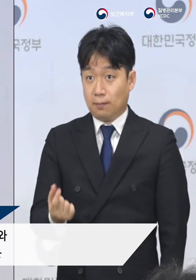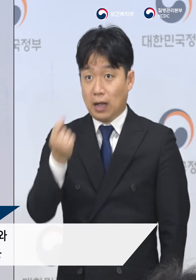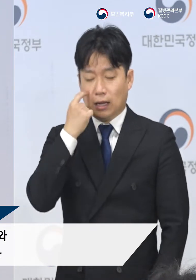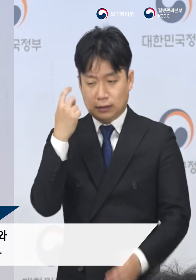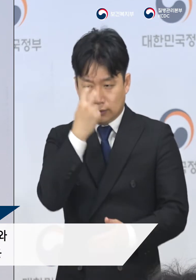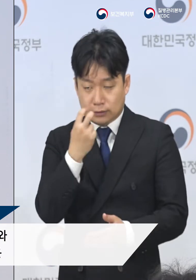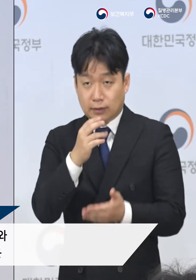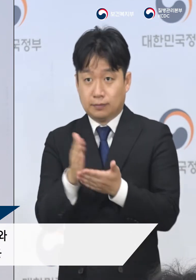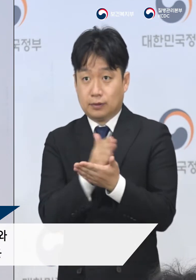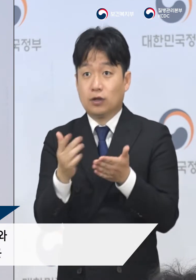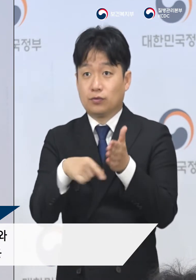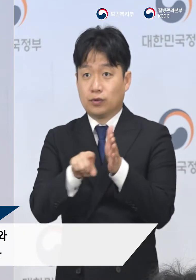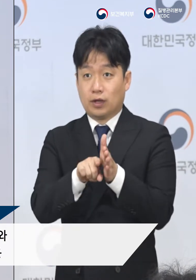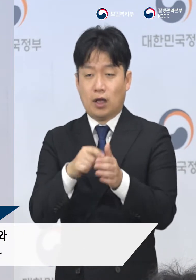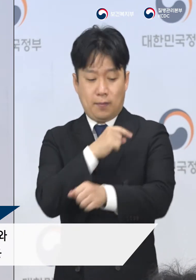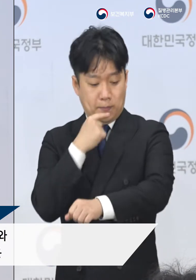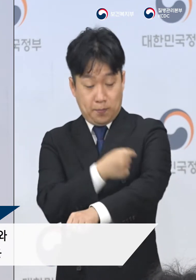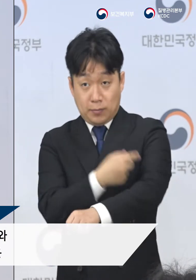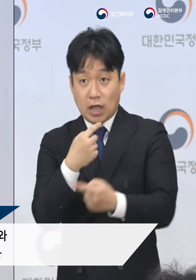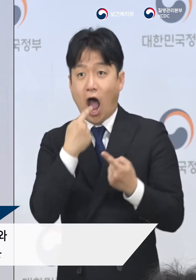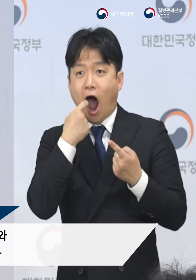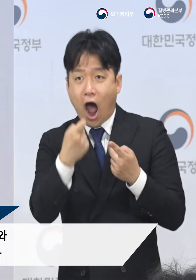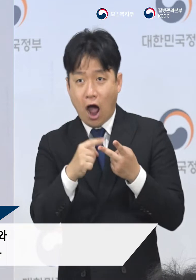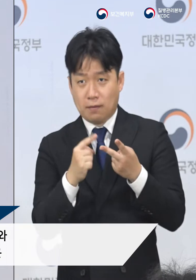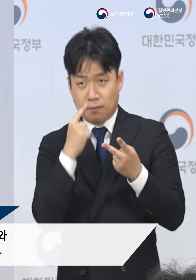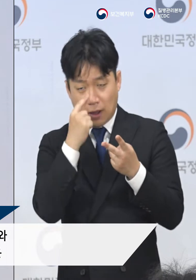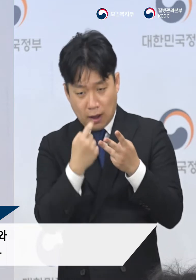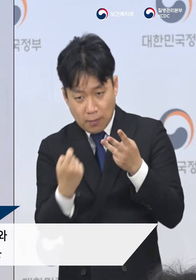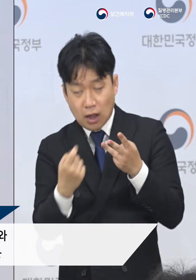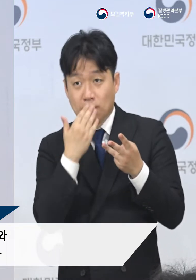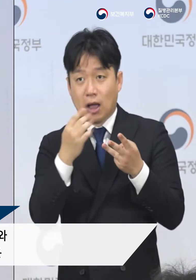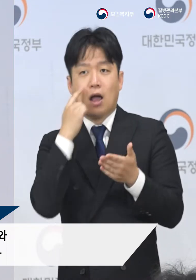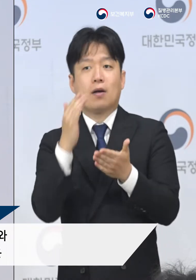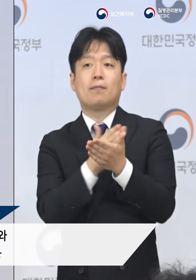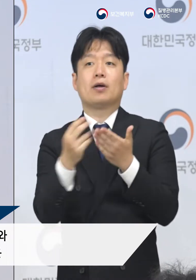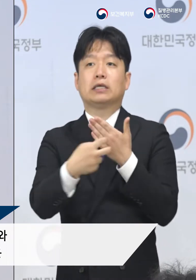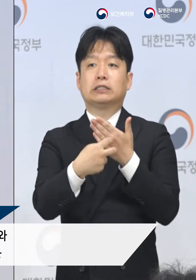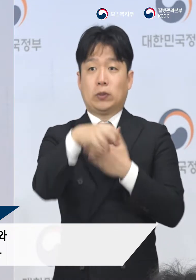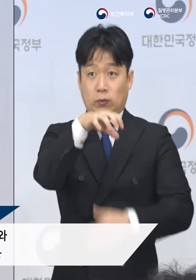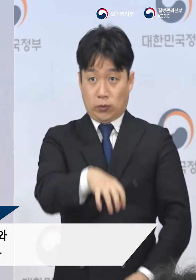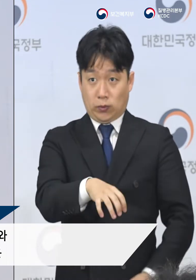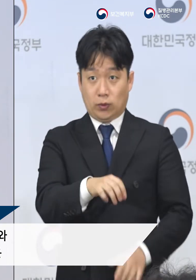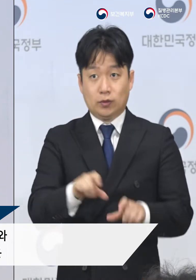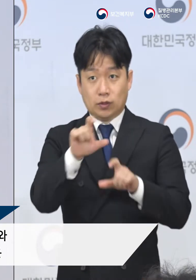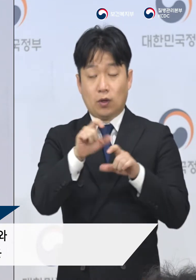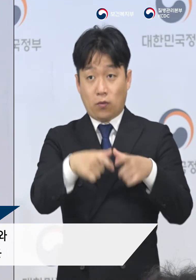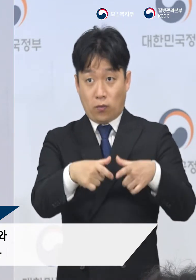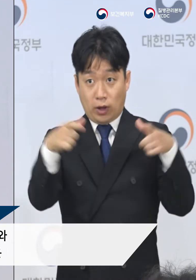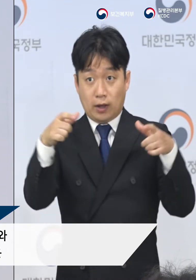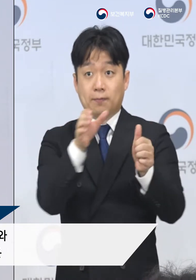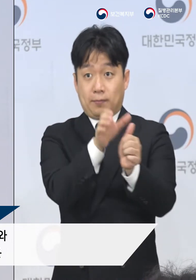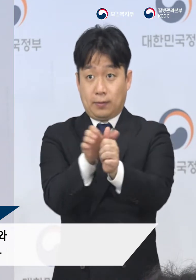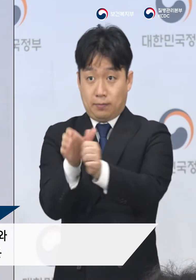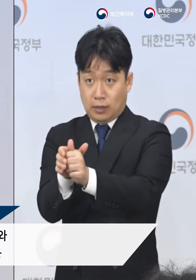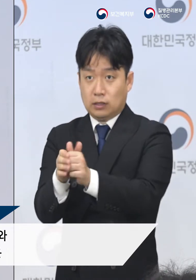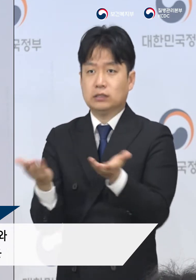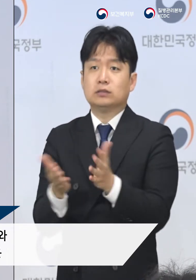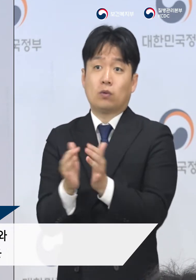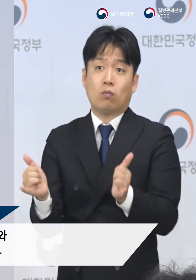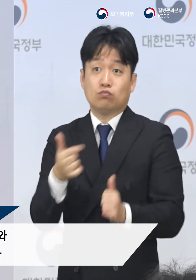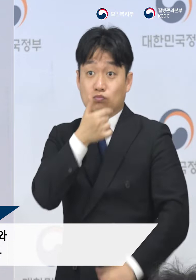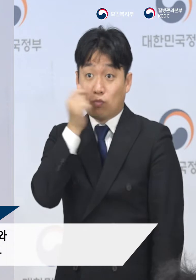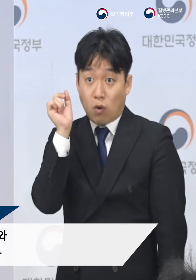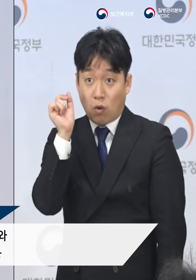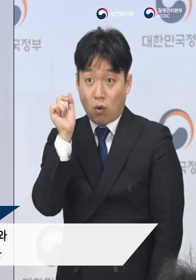신속한 진단을 위해 검체 채취가 가능한 선별진료소와 진단검사 기간을 확대하고 검사 인력이